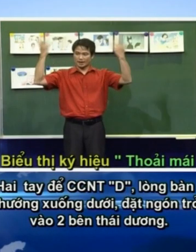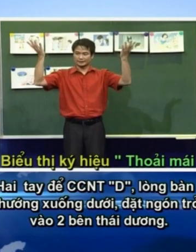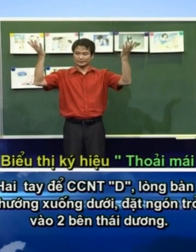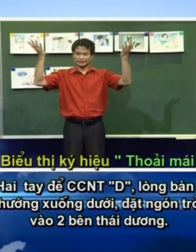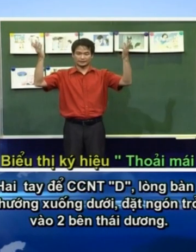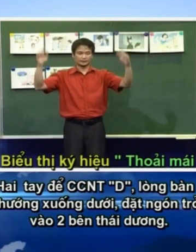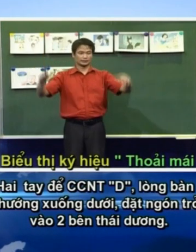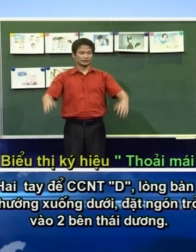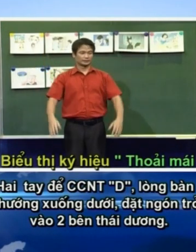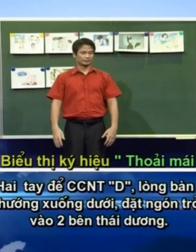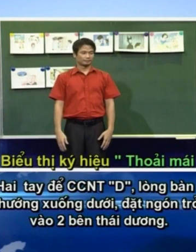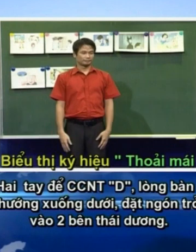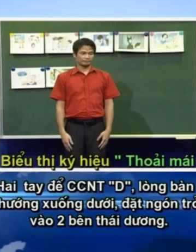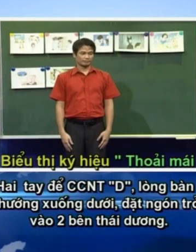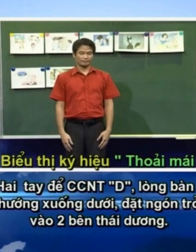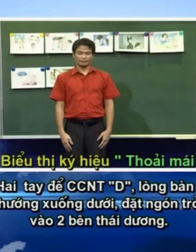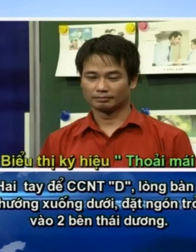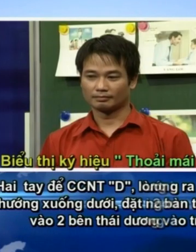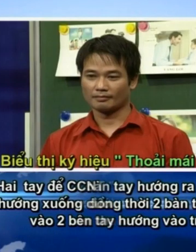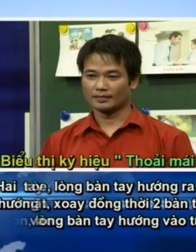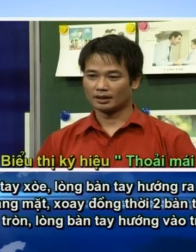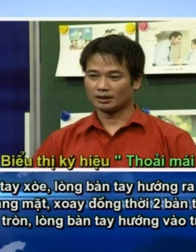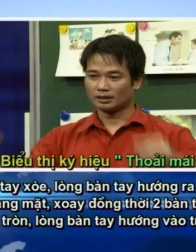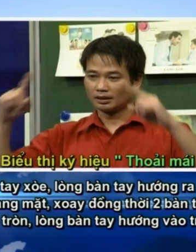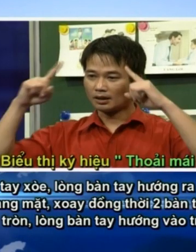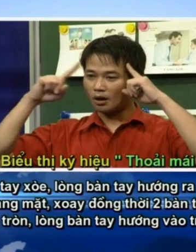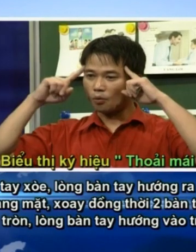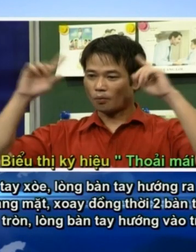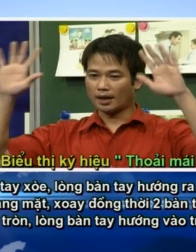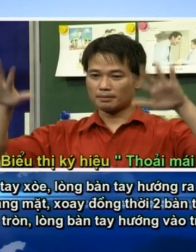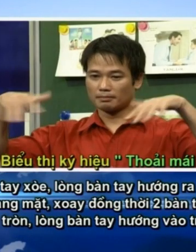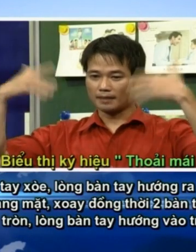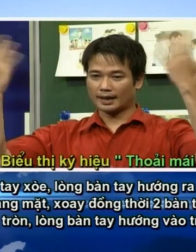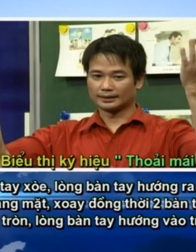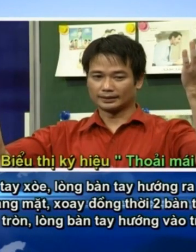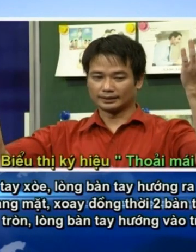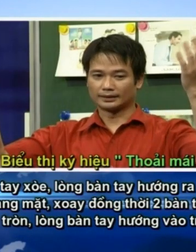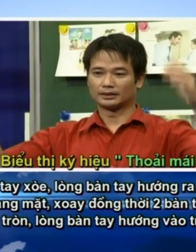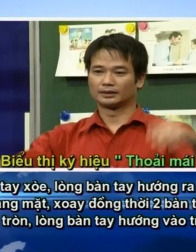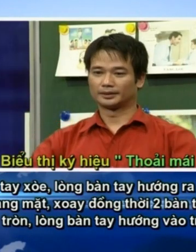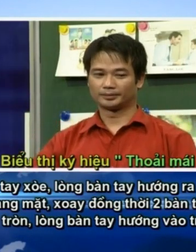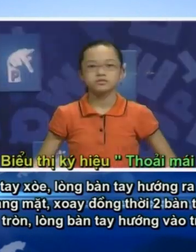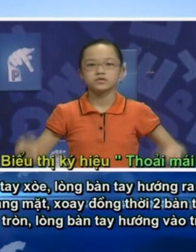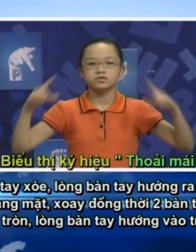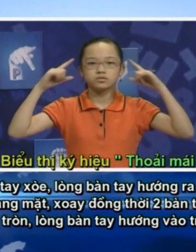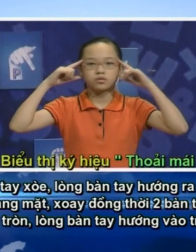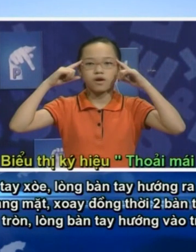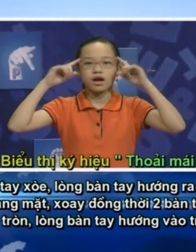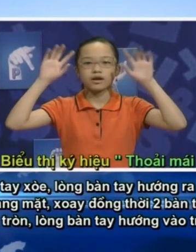xuống dưới Đặt ngón trỏ vào hai bên thái dương Động tác hai Hai tay xòe Lòng bàn tay hướng sang ngoài Đặt